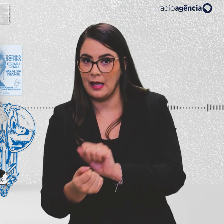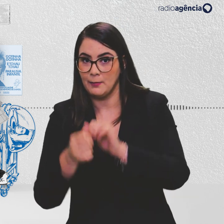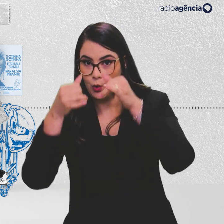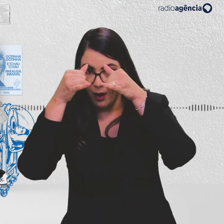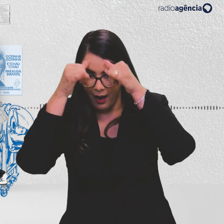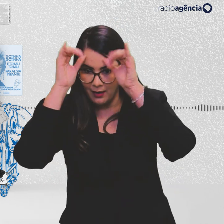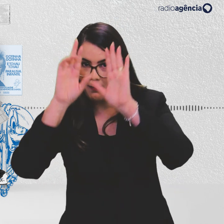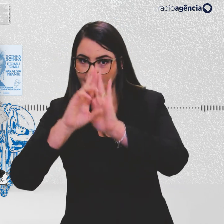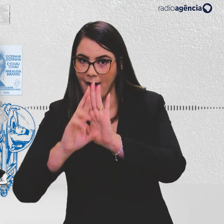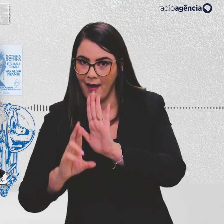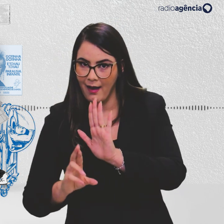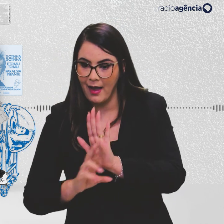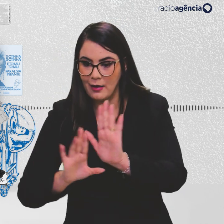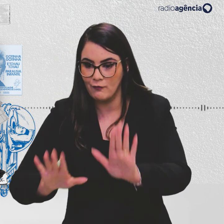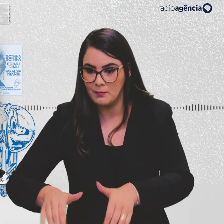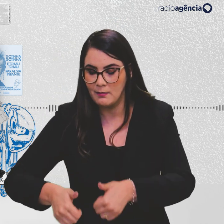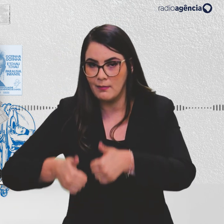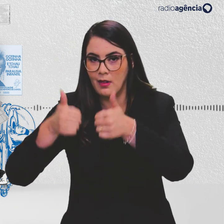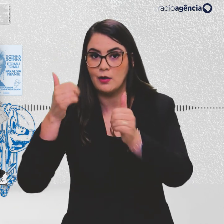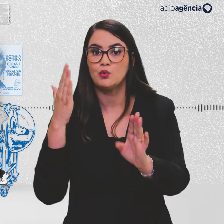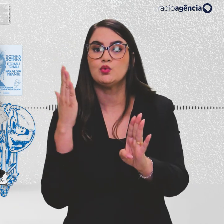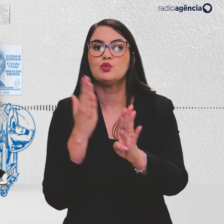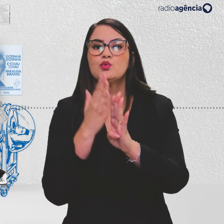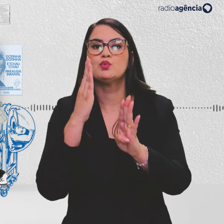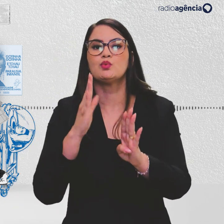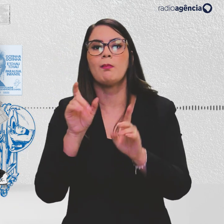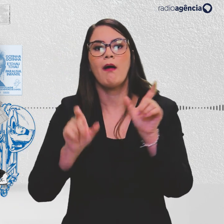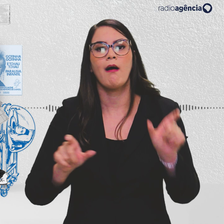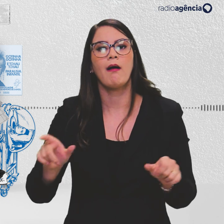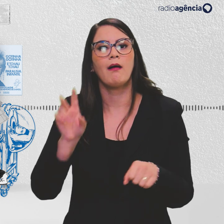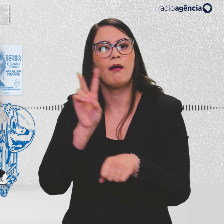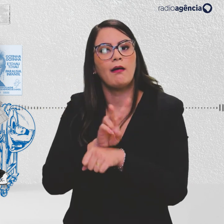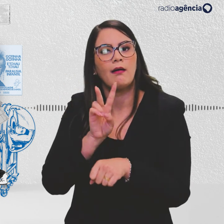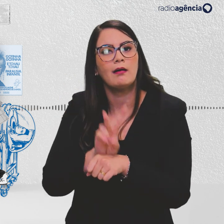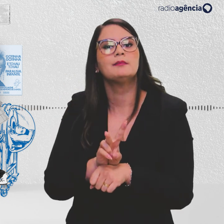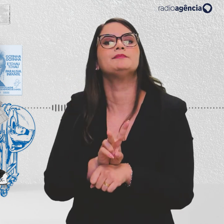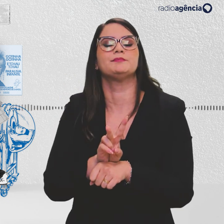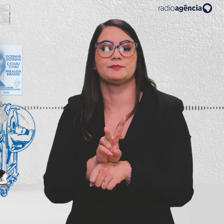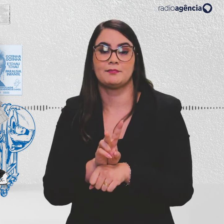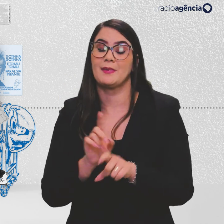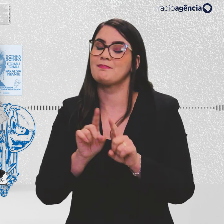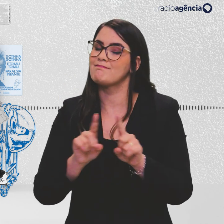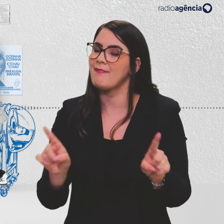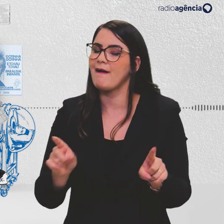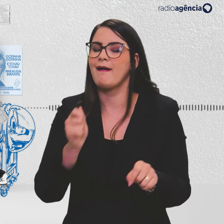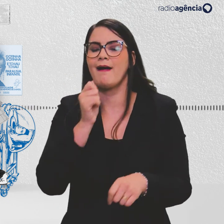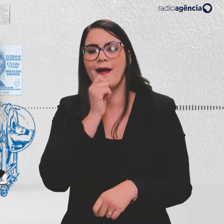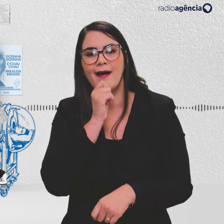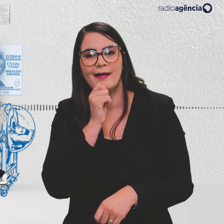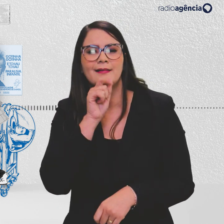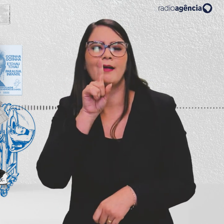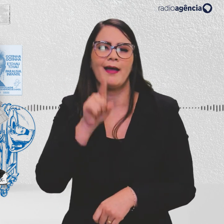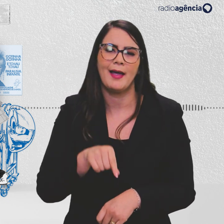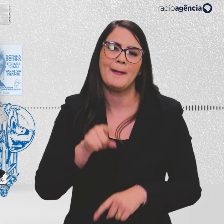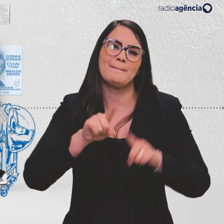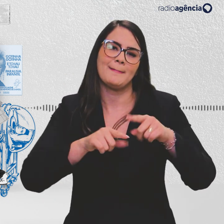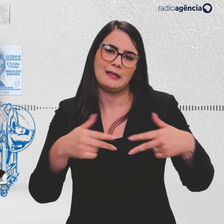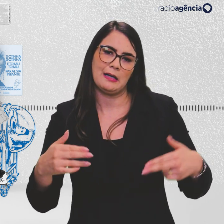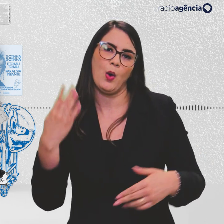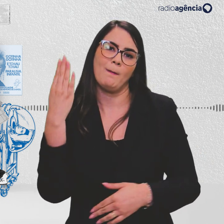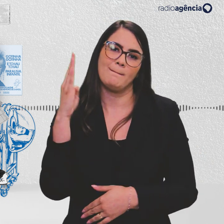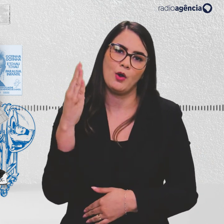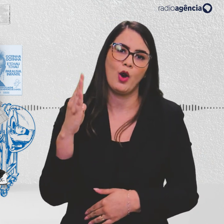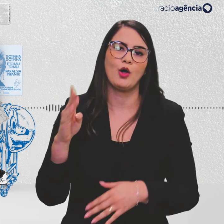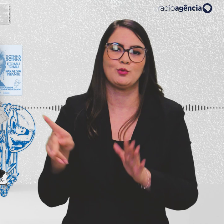tornou a norma e foi aprimorada com a descoberta de agentes conservantes. Mas ainda se tratava de material biológico,